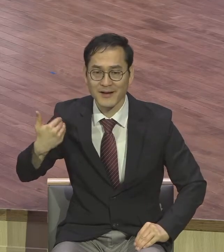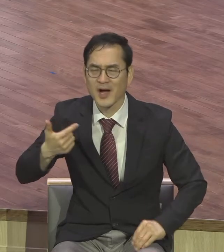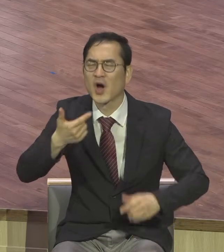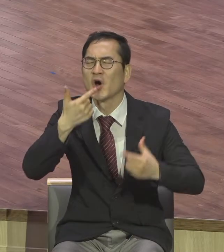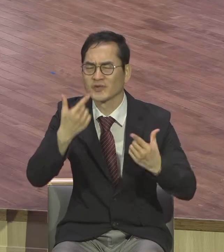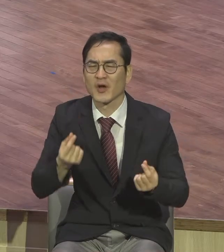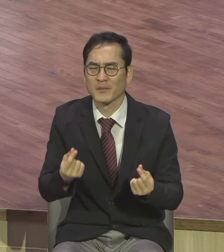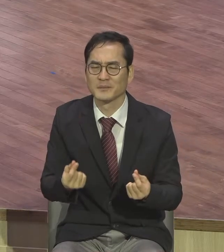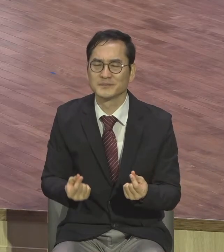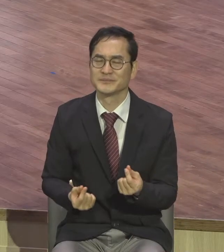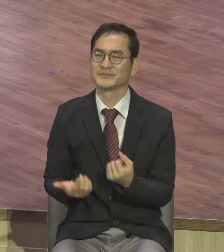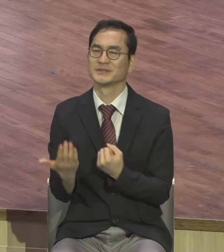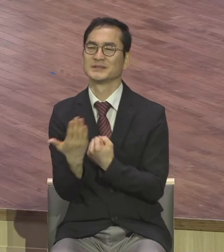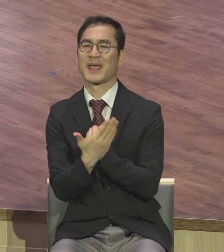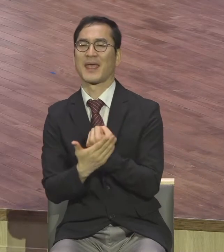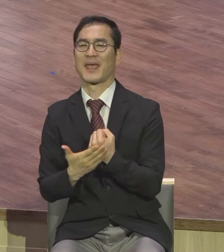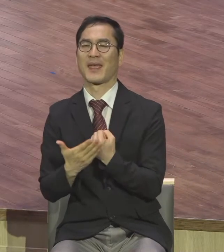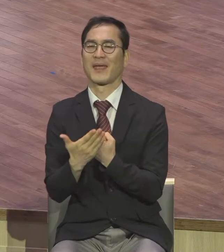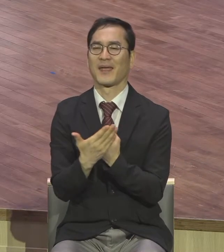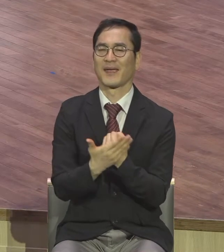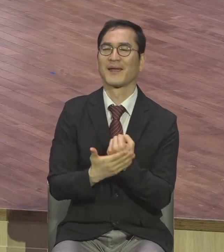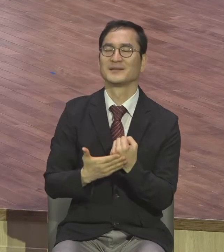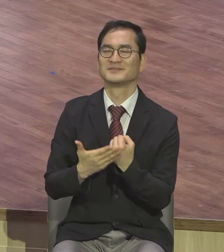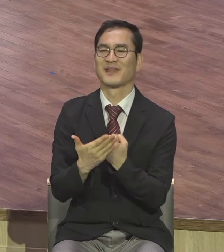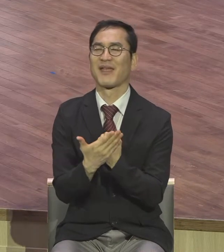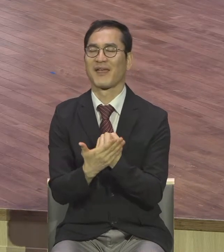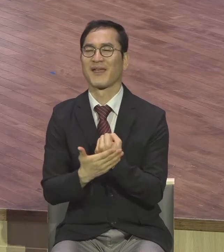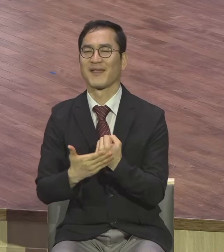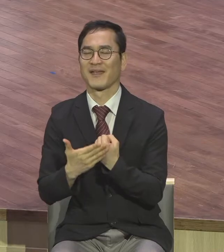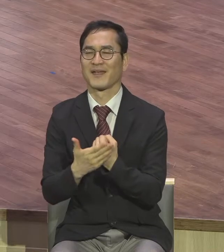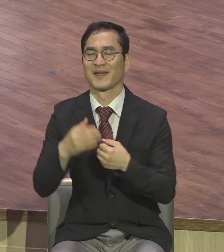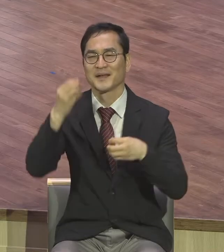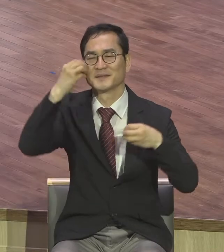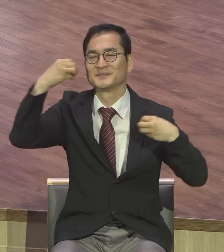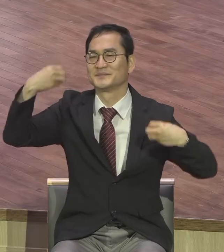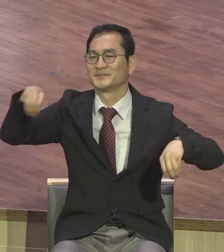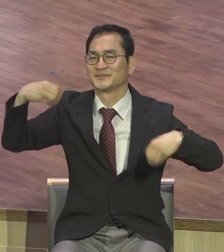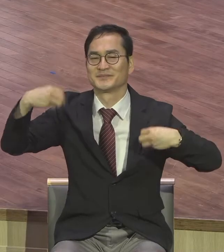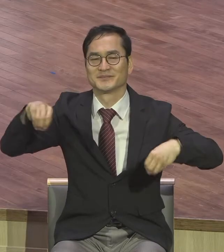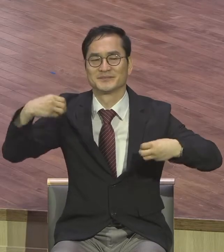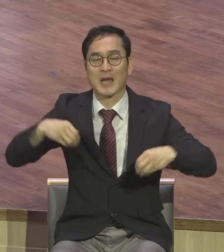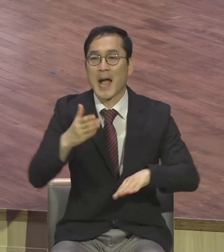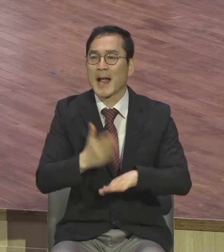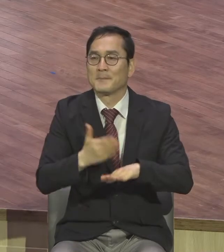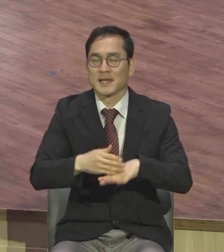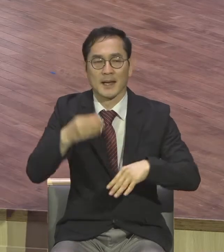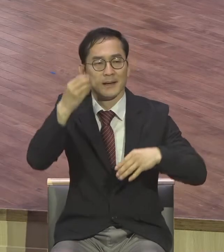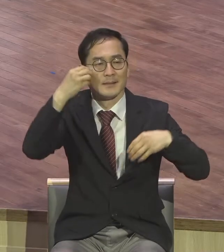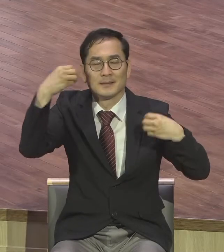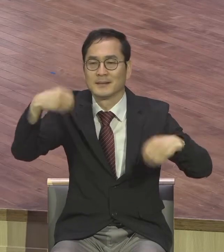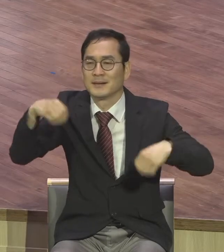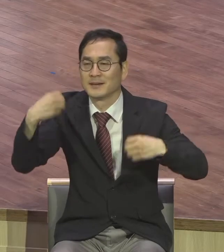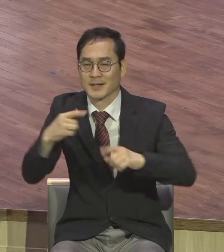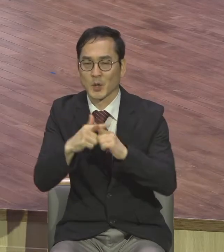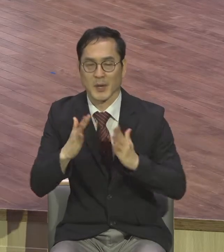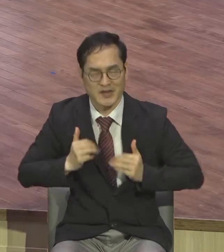교회 사역 잘하는 척하고 교회 생각하는 척하고 척척척하고 있어요.